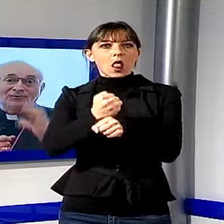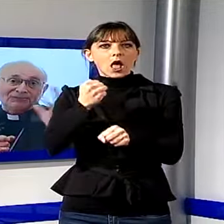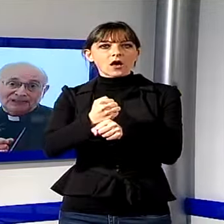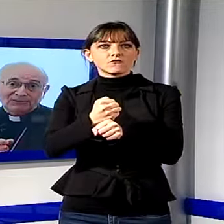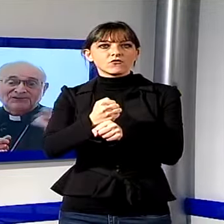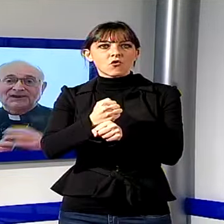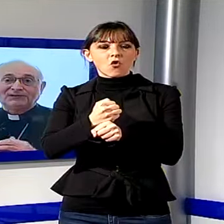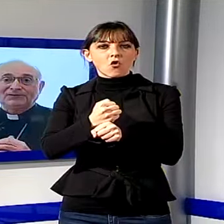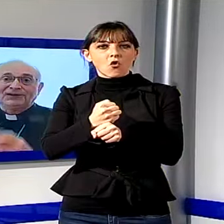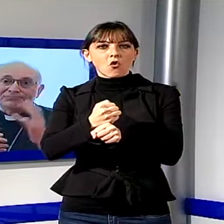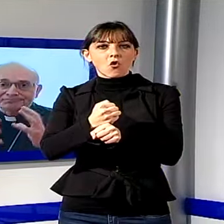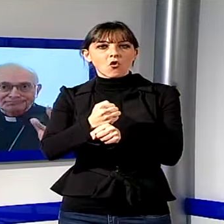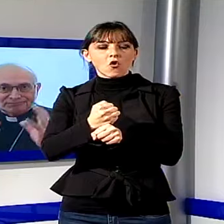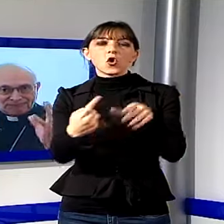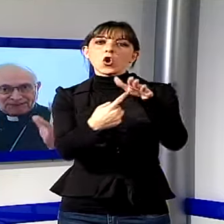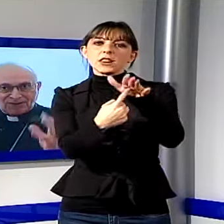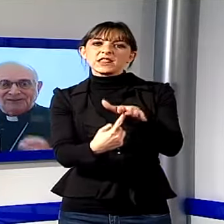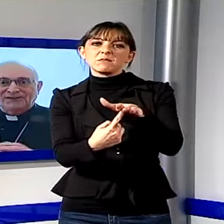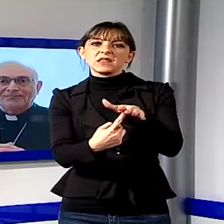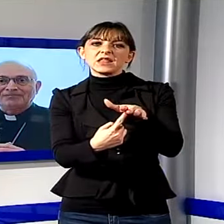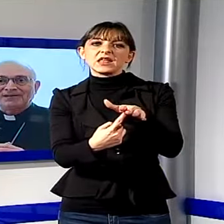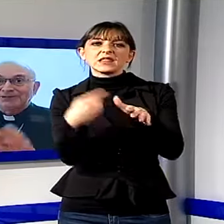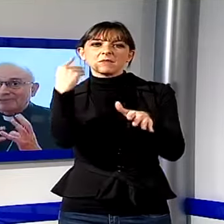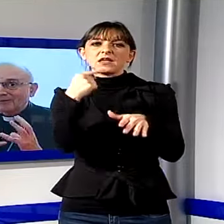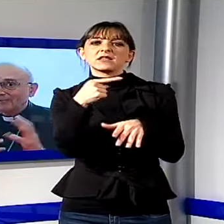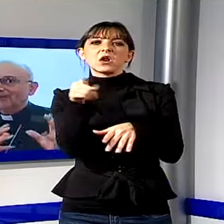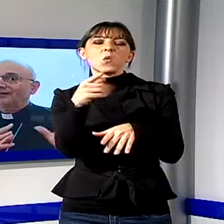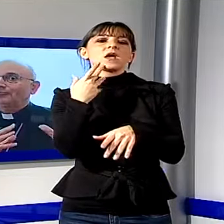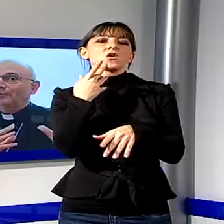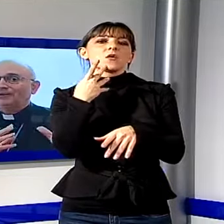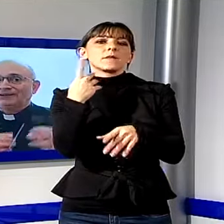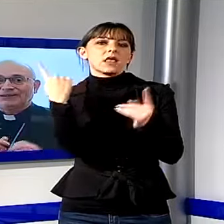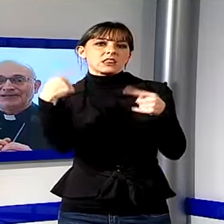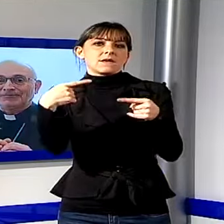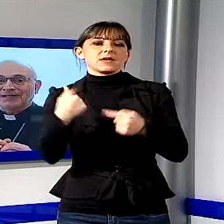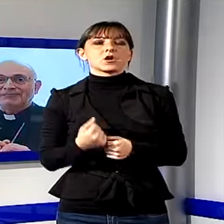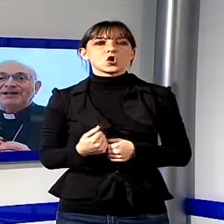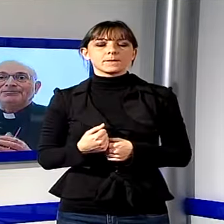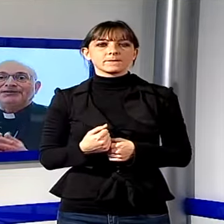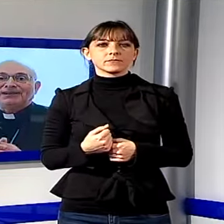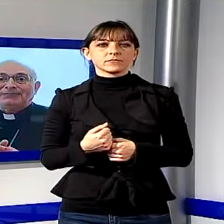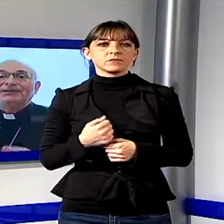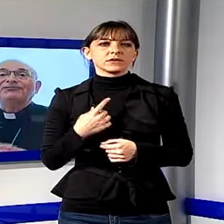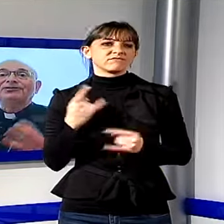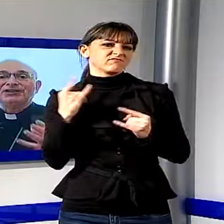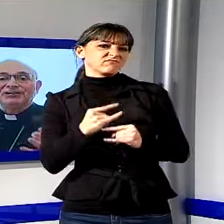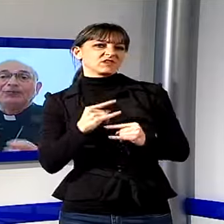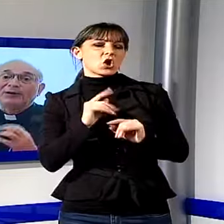viene considerato così, parola grossa, insomma qualcuno che tiene un po' stile, ma pensiamo il vicino può